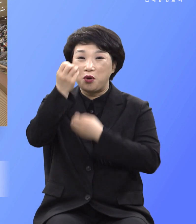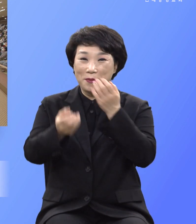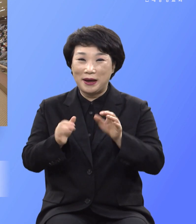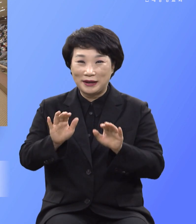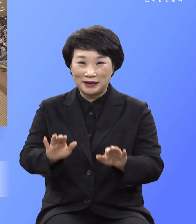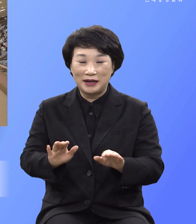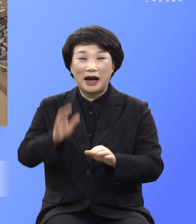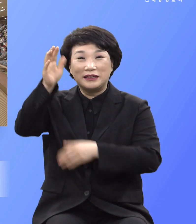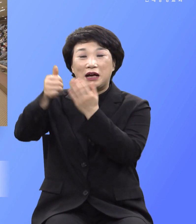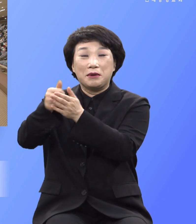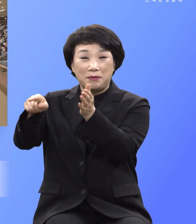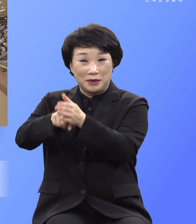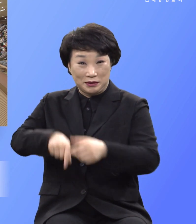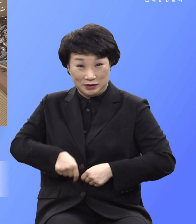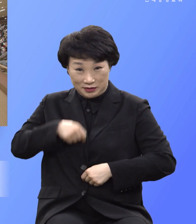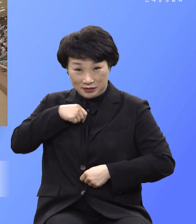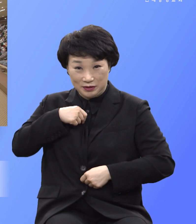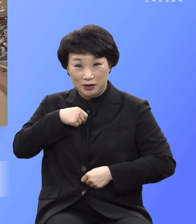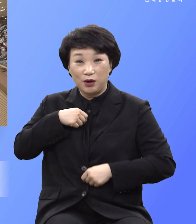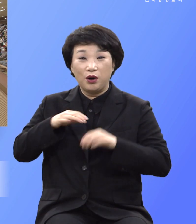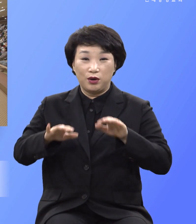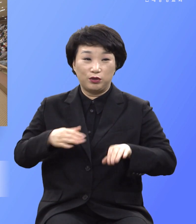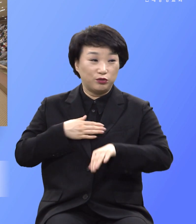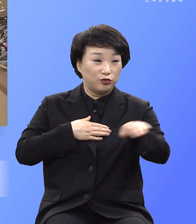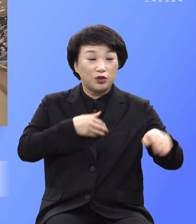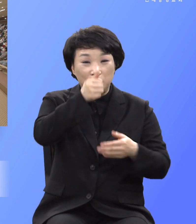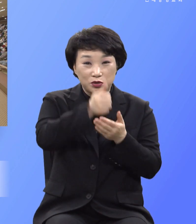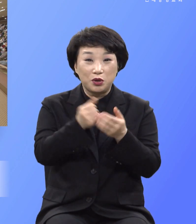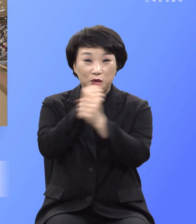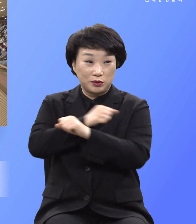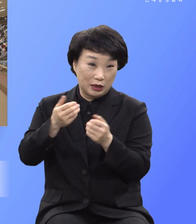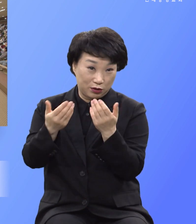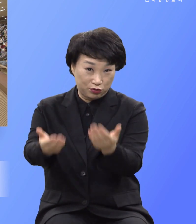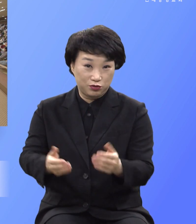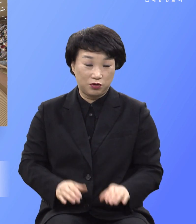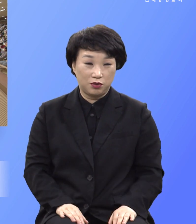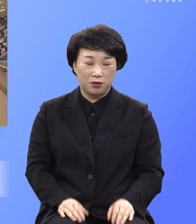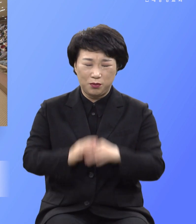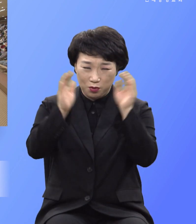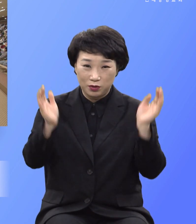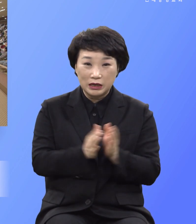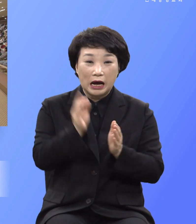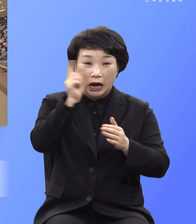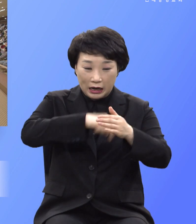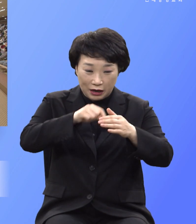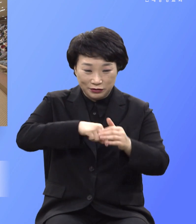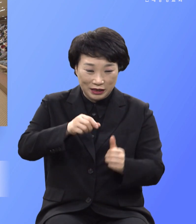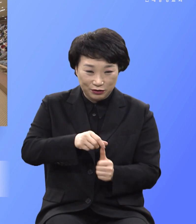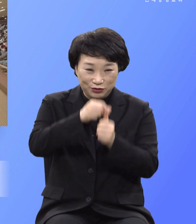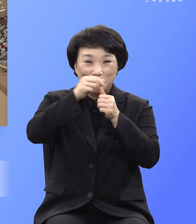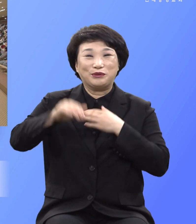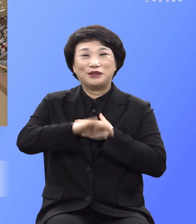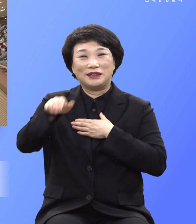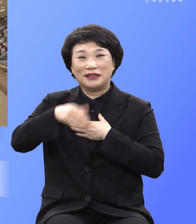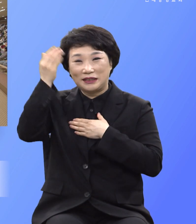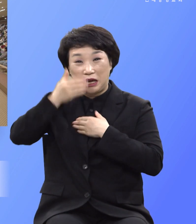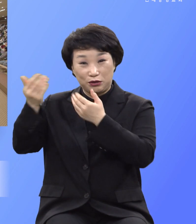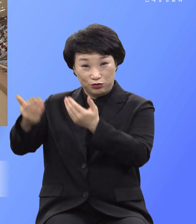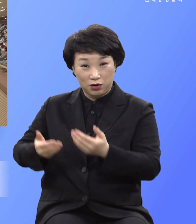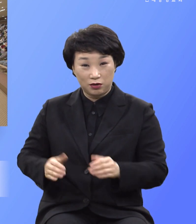저는 믿부시고 의로우사 우리 죄를 사하시며 모든 불의에서 우리를 깨끗하게 하실 것이오 만일 우리가